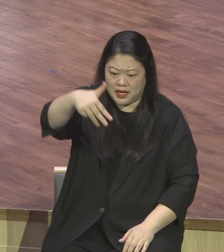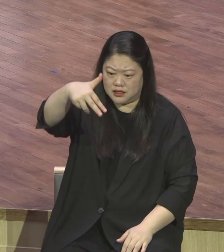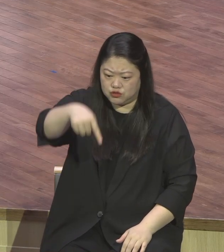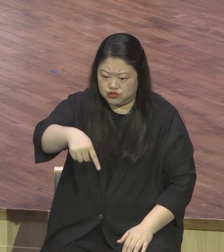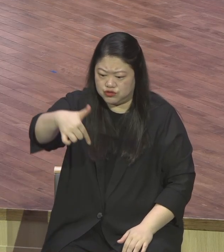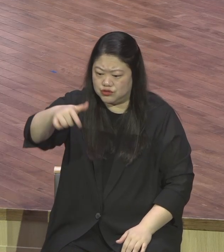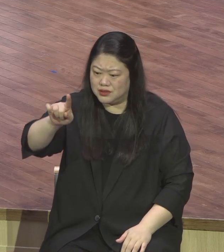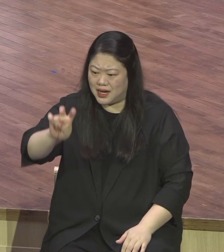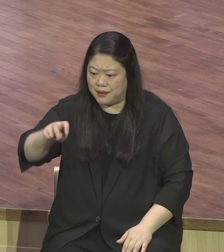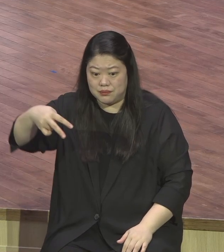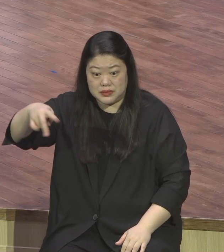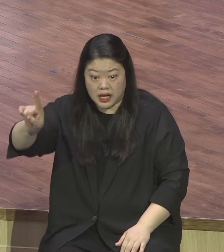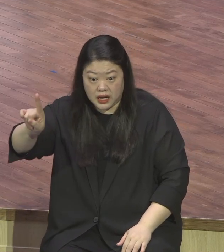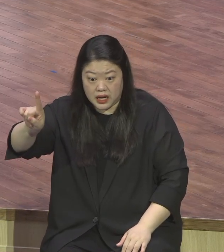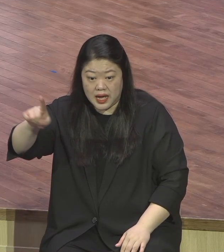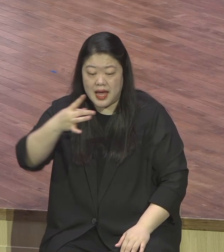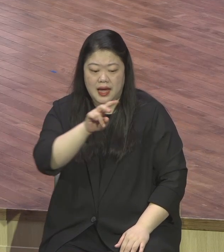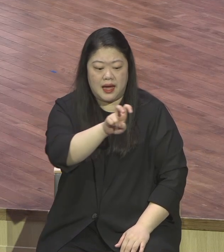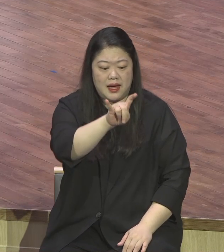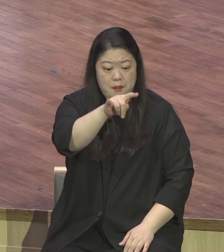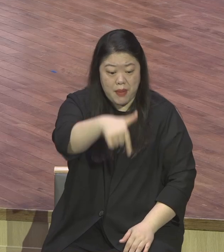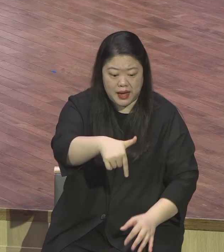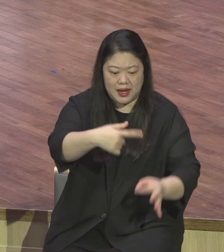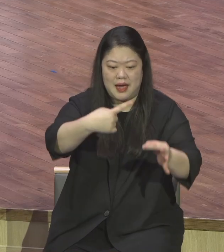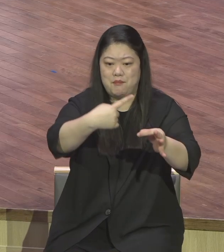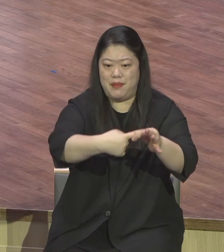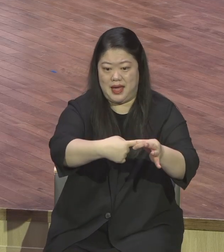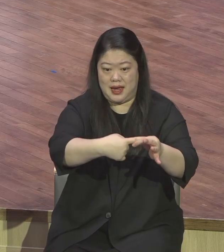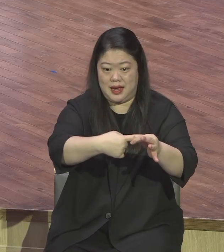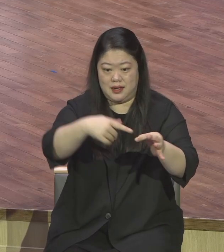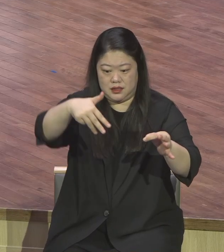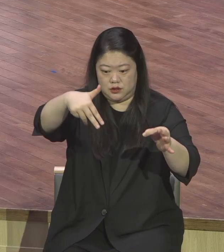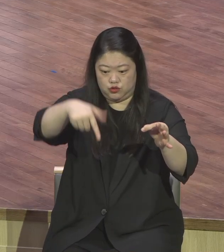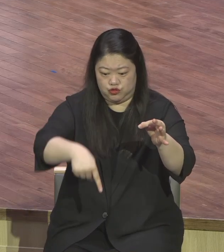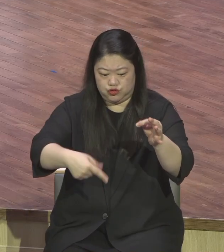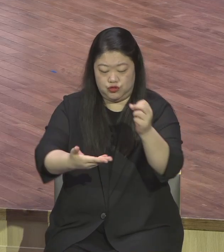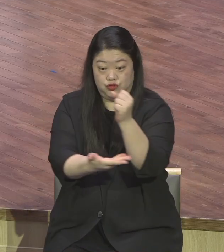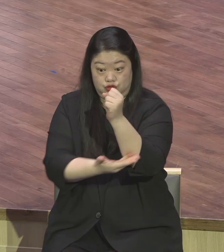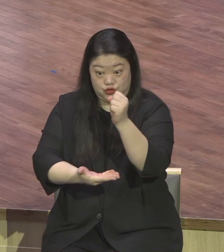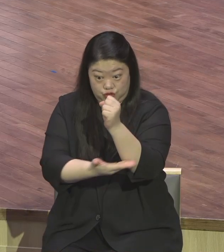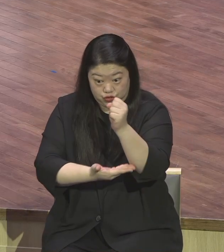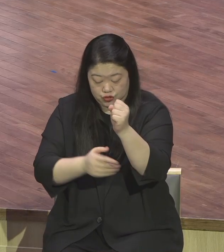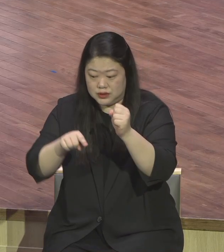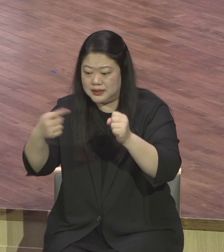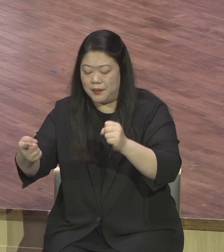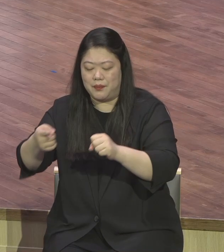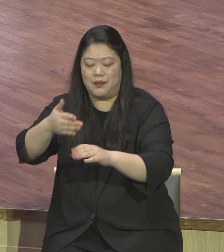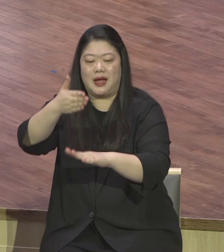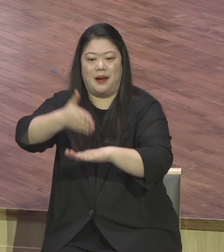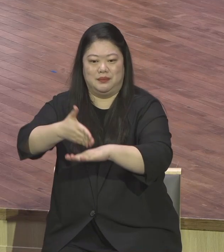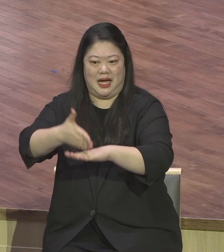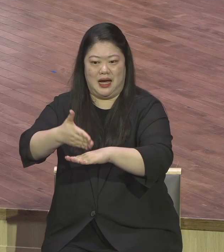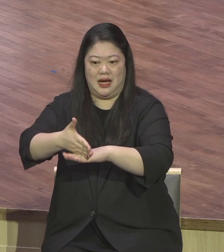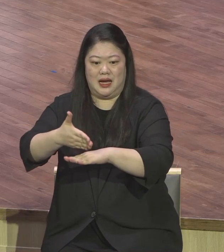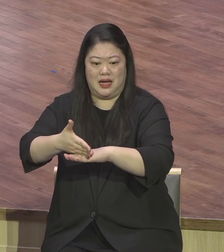말하면 보리를 추수하고 나서 감사를 드렸다. 보리를 추수하고